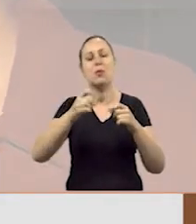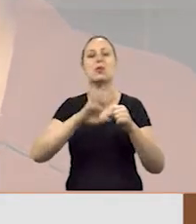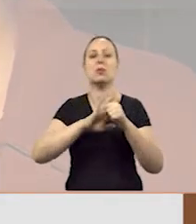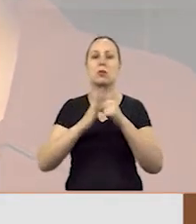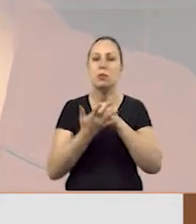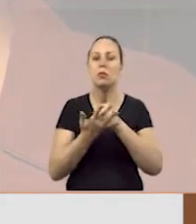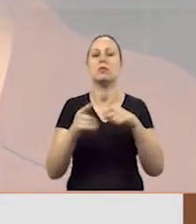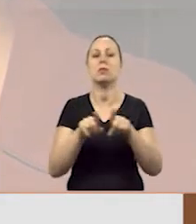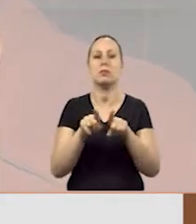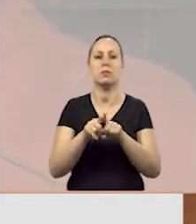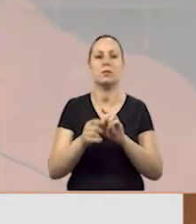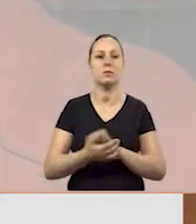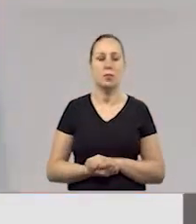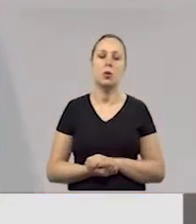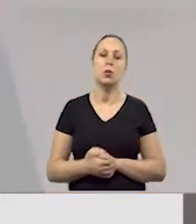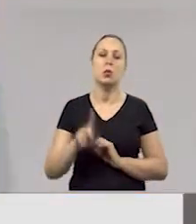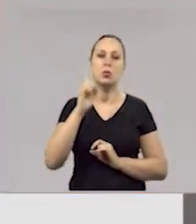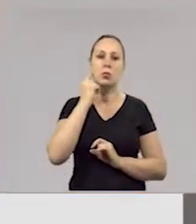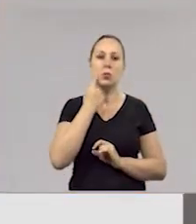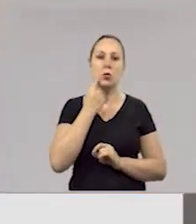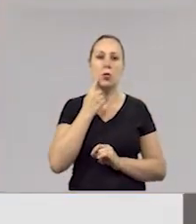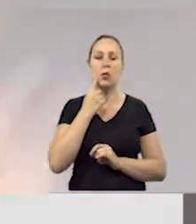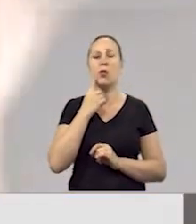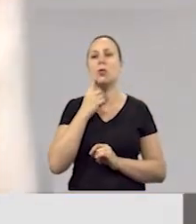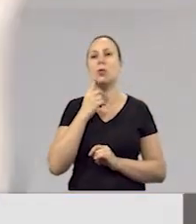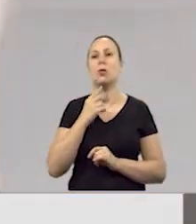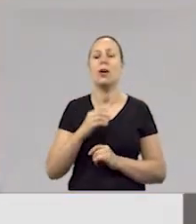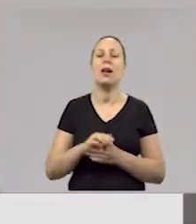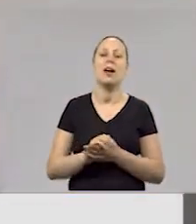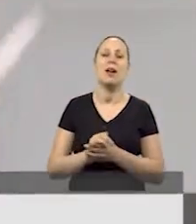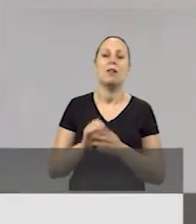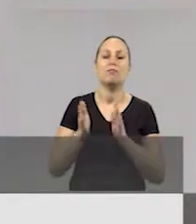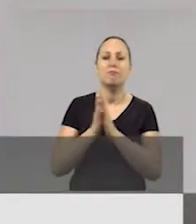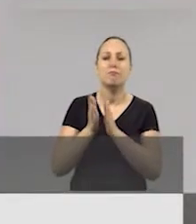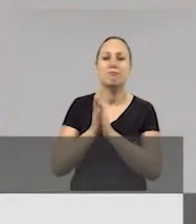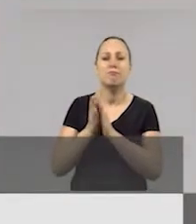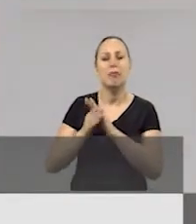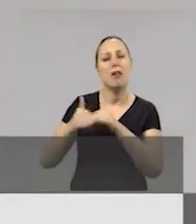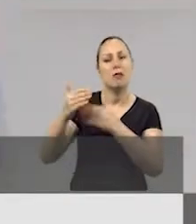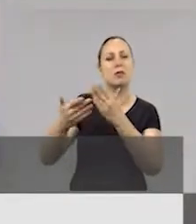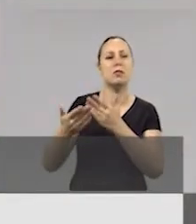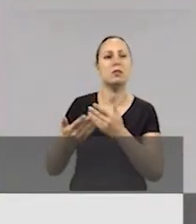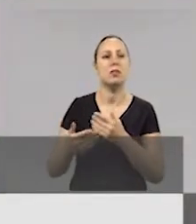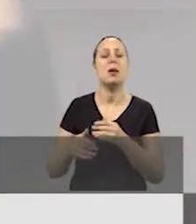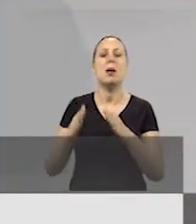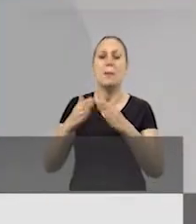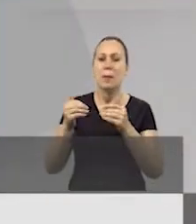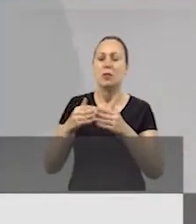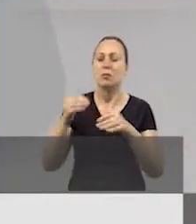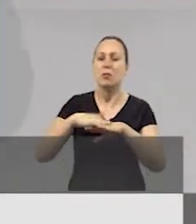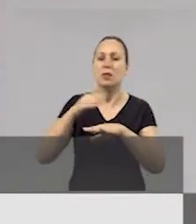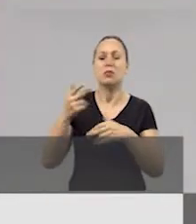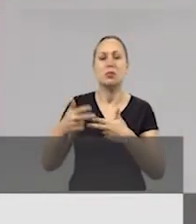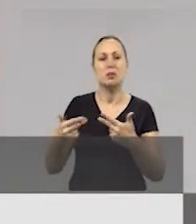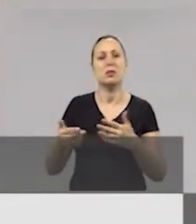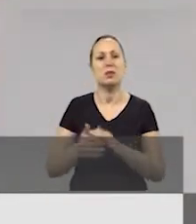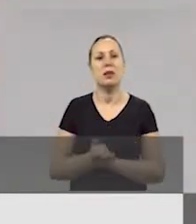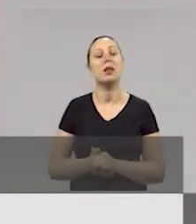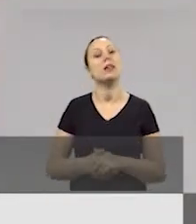momento de pandemia. O público surdo comemora o avanço, reivindica mais atenção nas programações e também defende